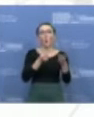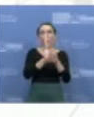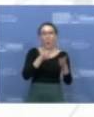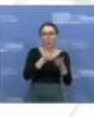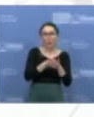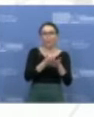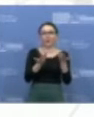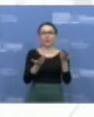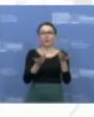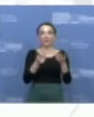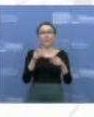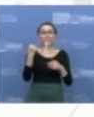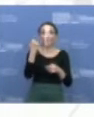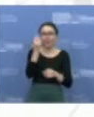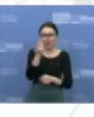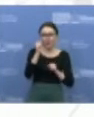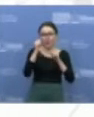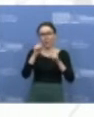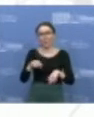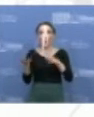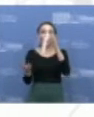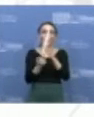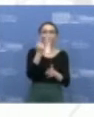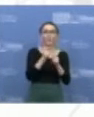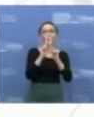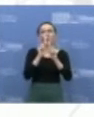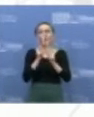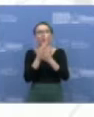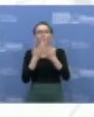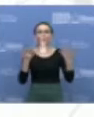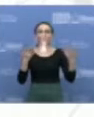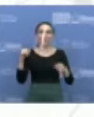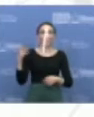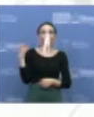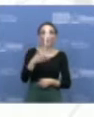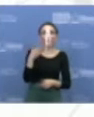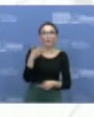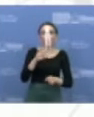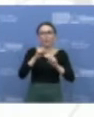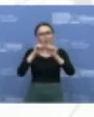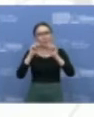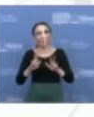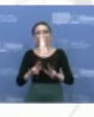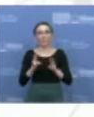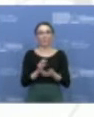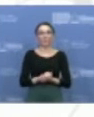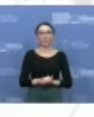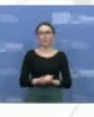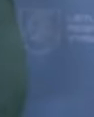Ir socialinėse komercijas metu galima bus gauti tiek dovanų, tiek savanorių specialias